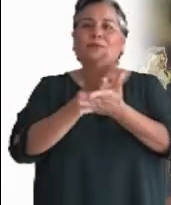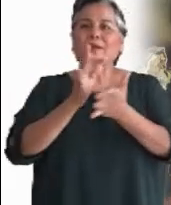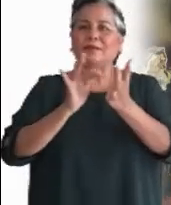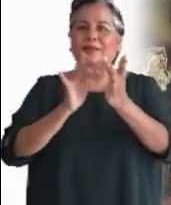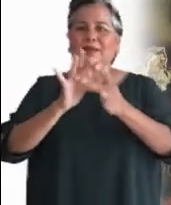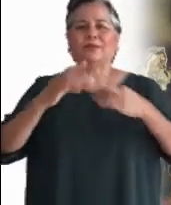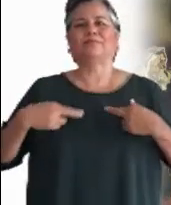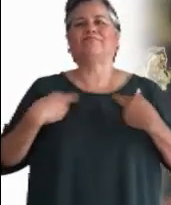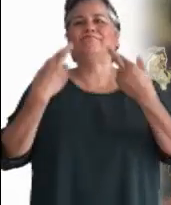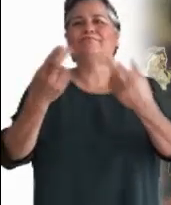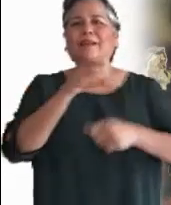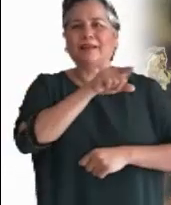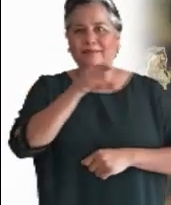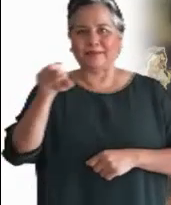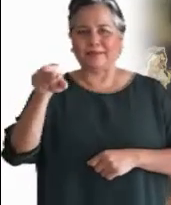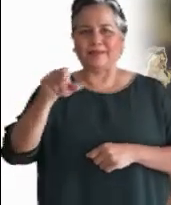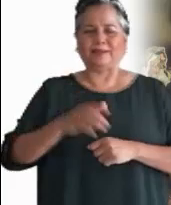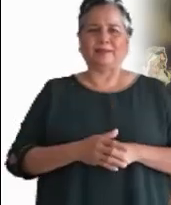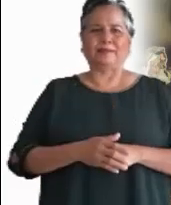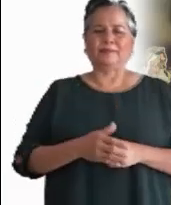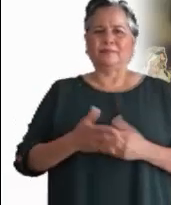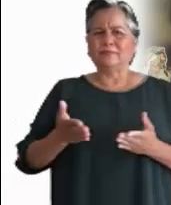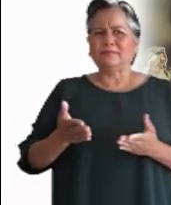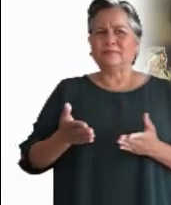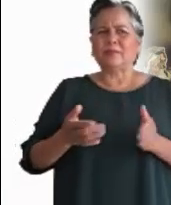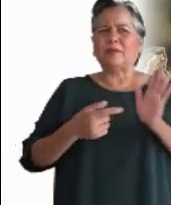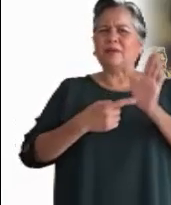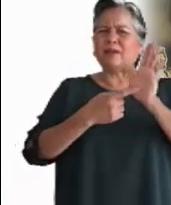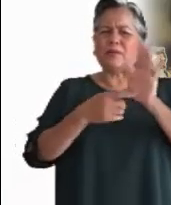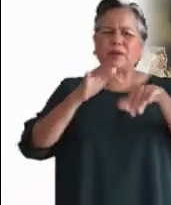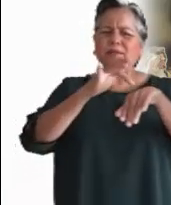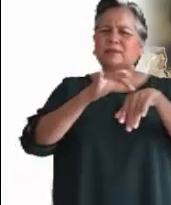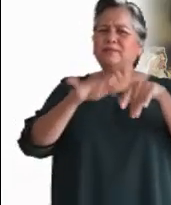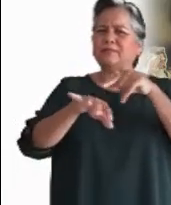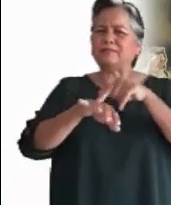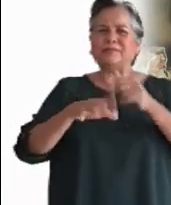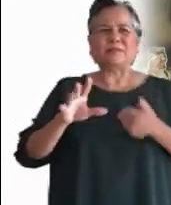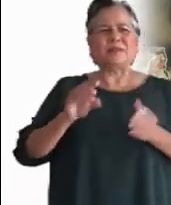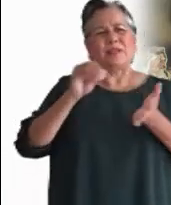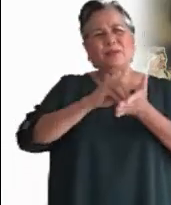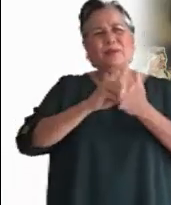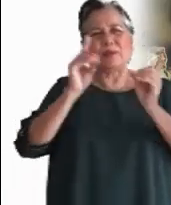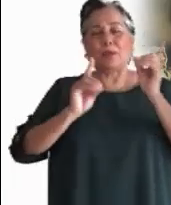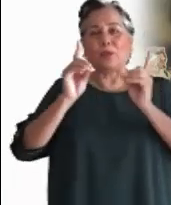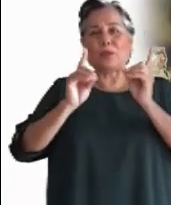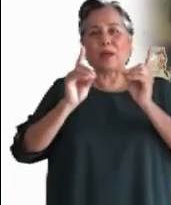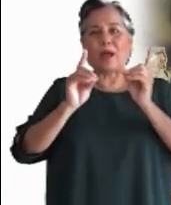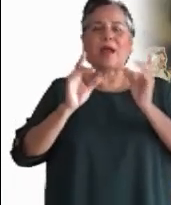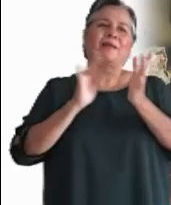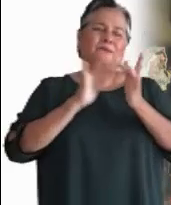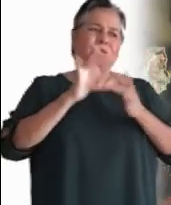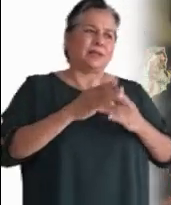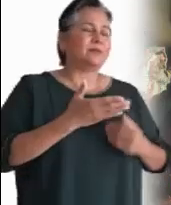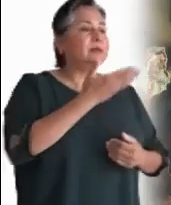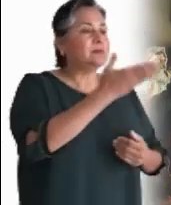dar. ¿No bastan las cicatrices? Entonces pide de comer y con un trozo de pescado compartido